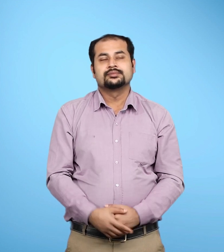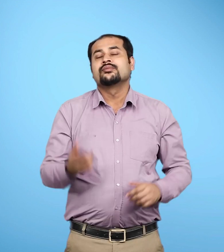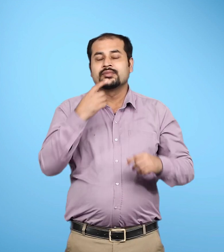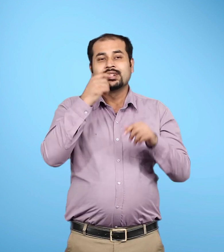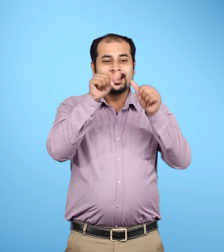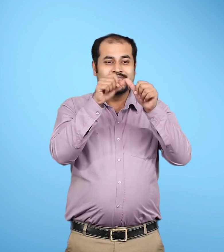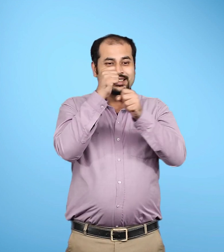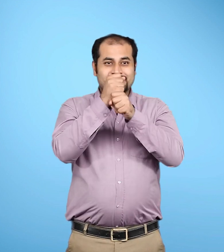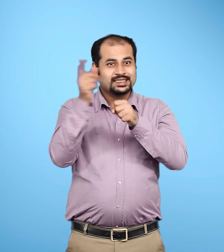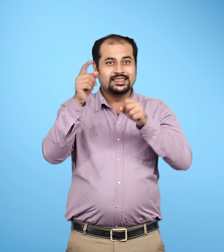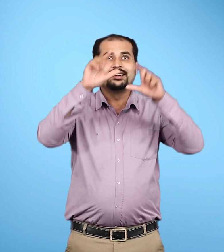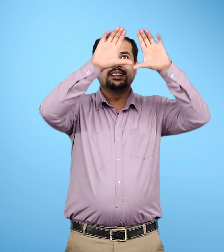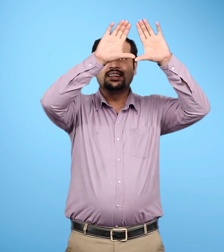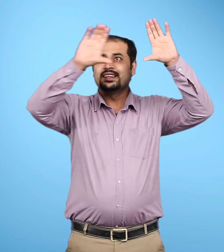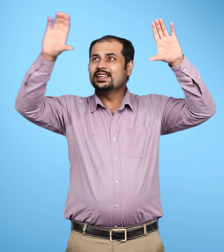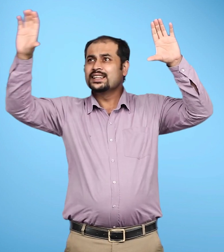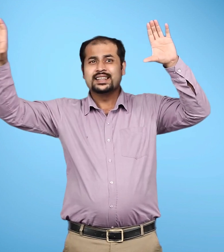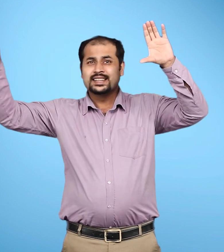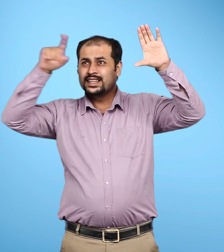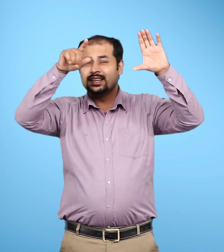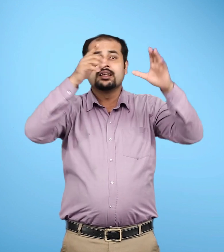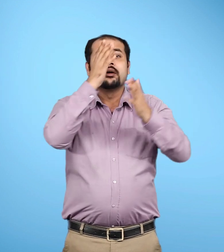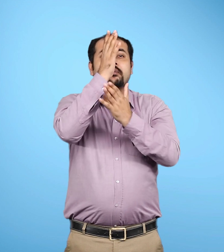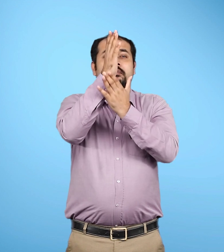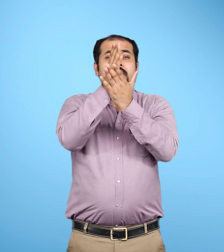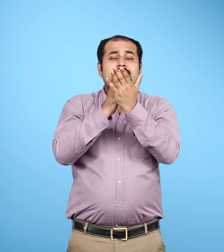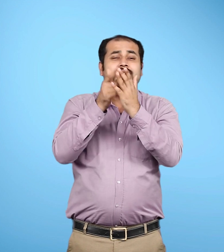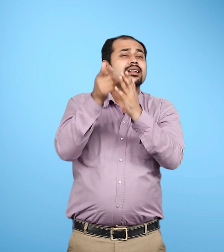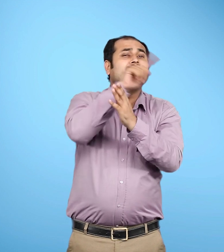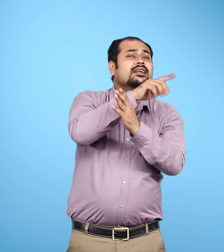हमारा सौर मंडल इस आकाश गंगा का एक भाग है